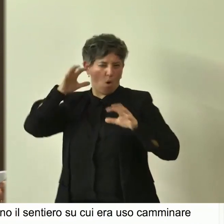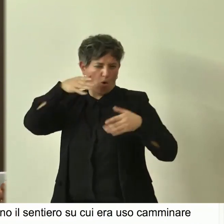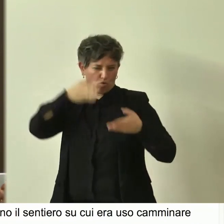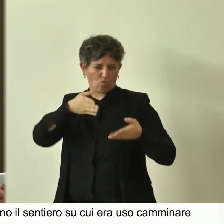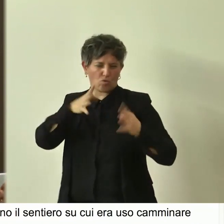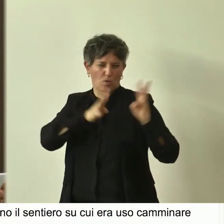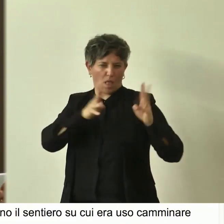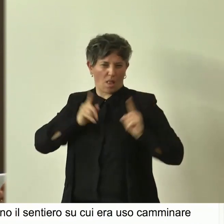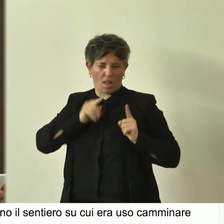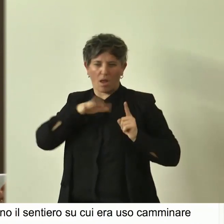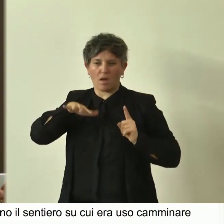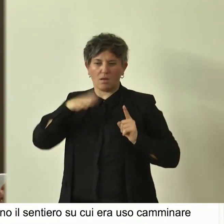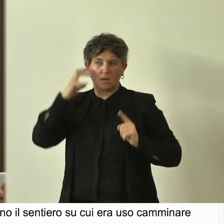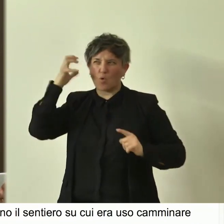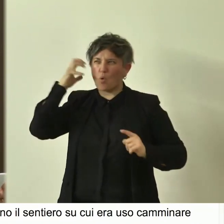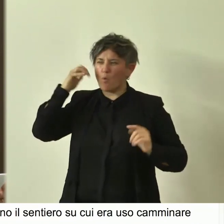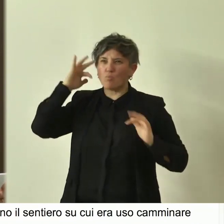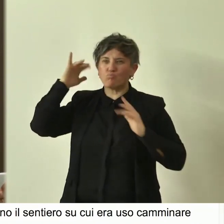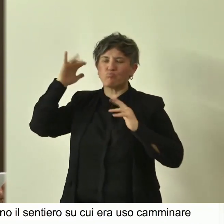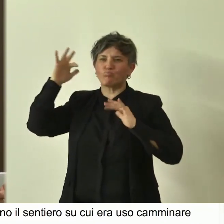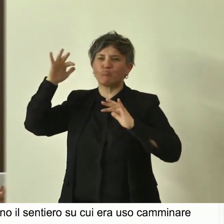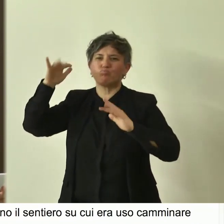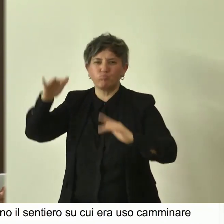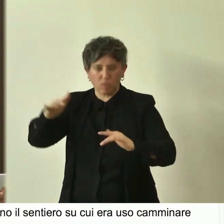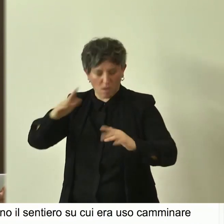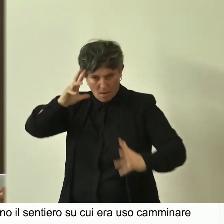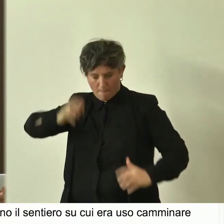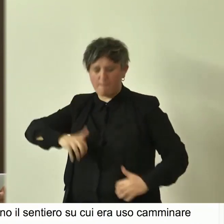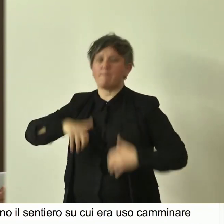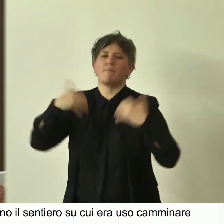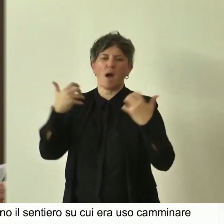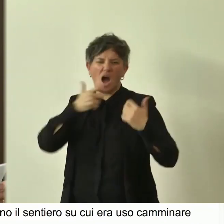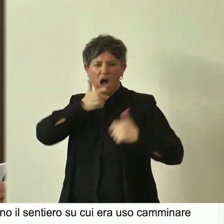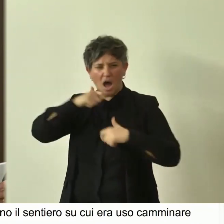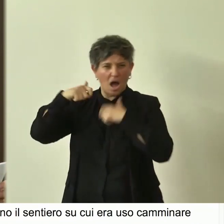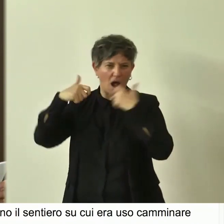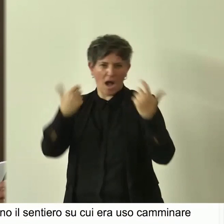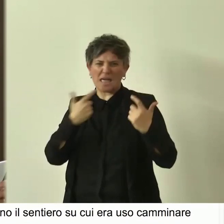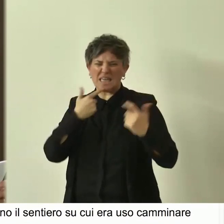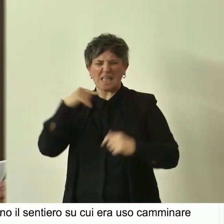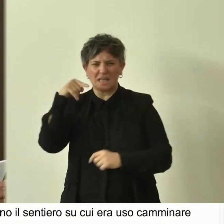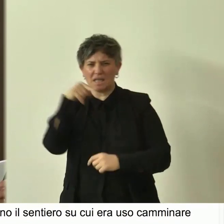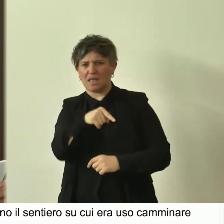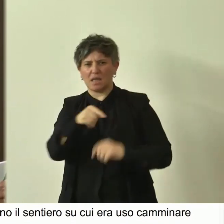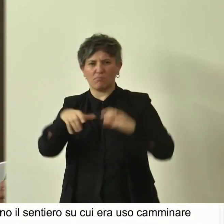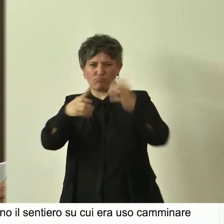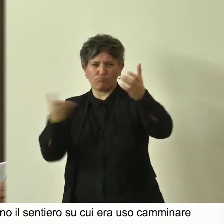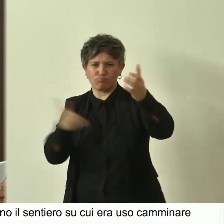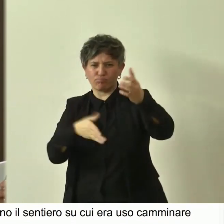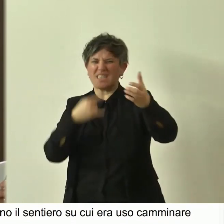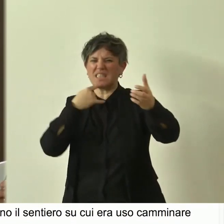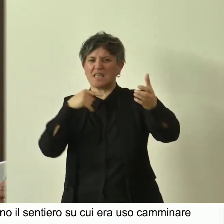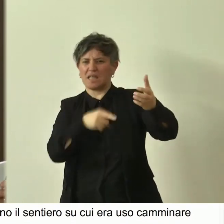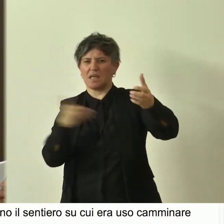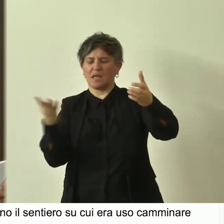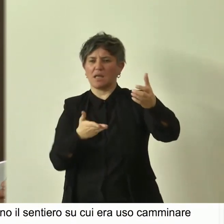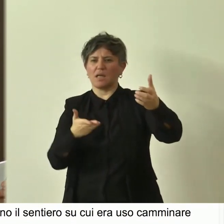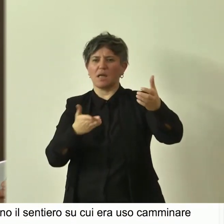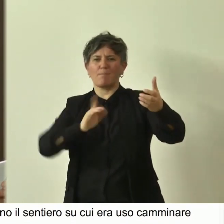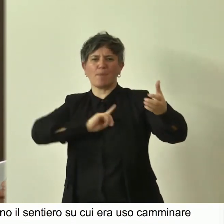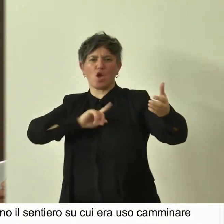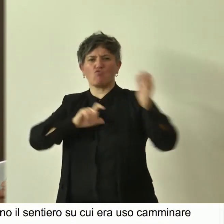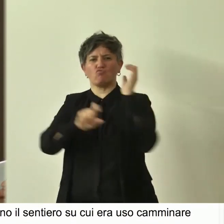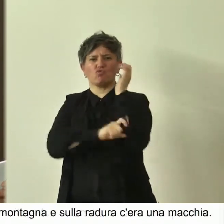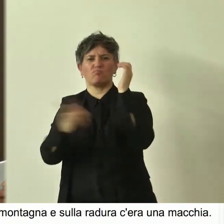foresta, udì il rumore da lontano, ne fu infuriato. Gridò, chi è costui che ha violato i miei boschi e tagliato il mio